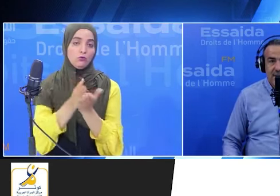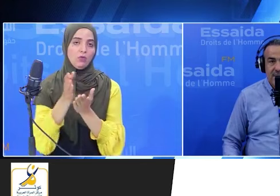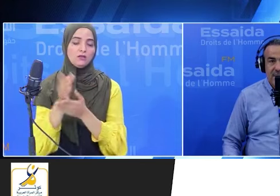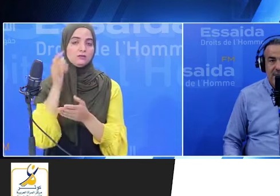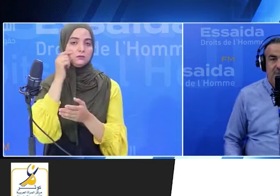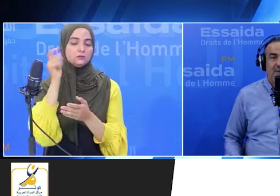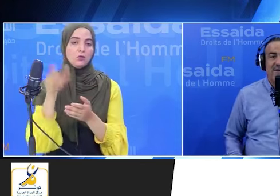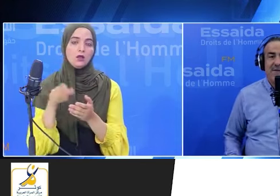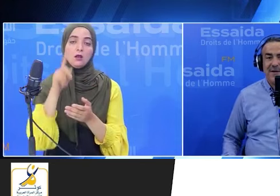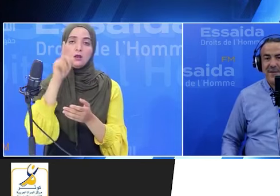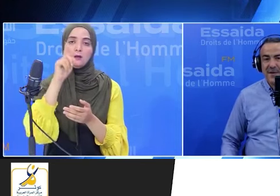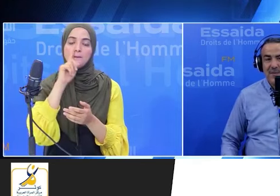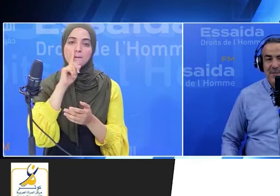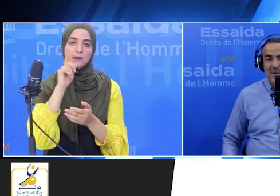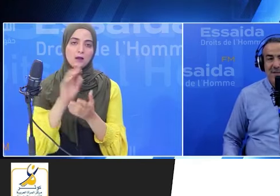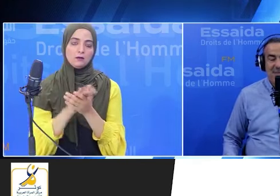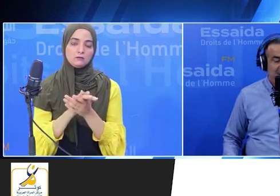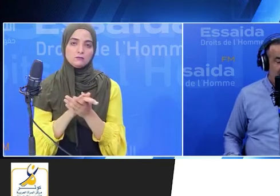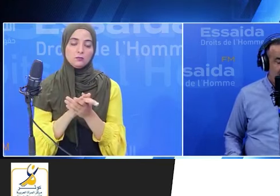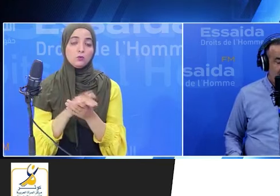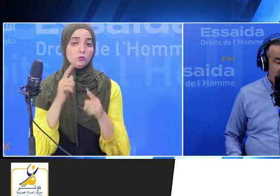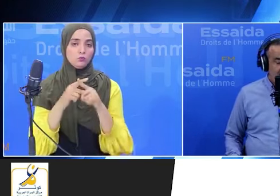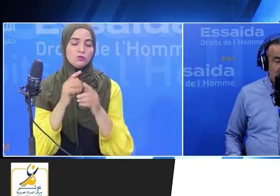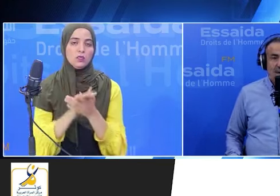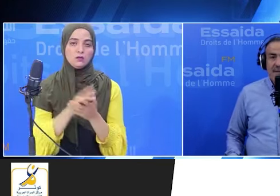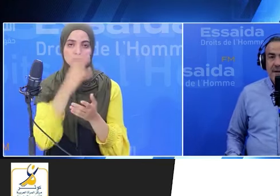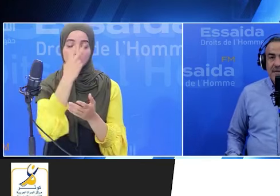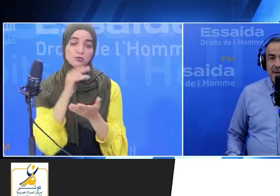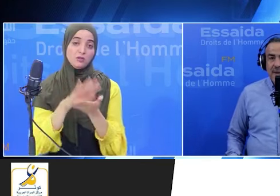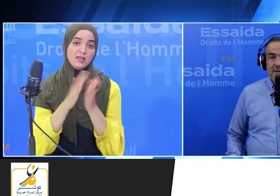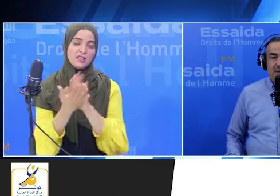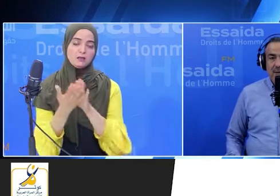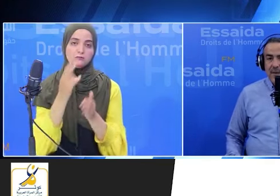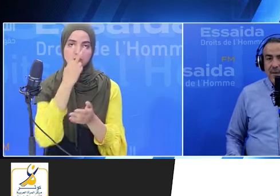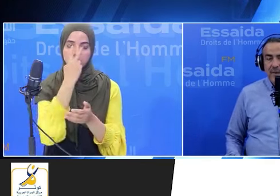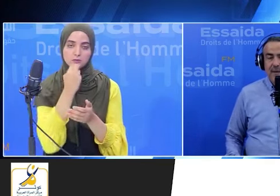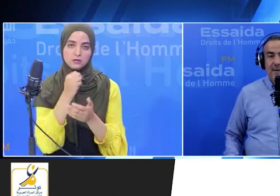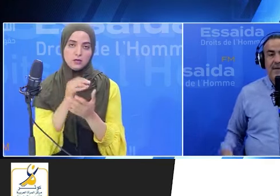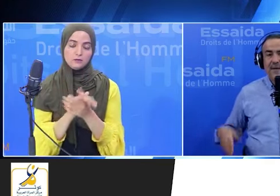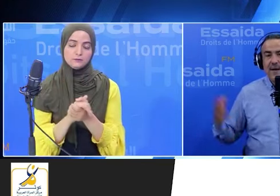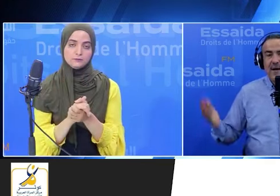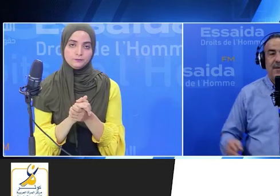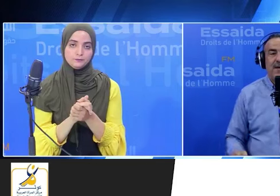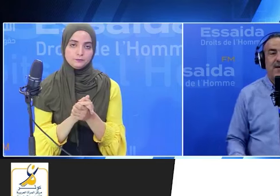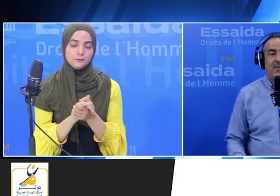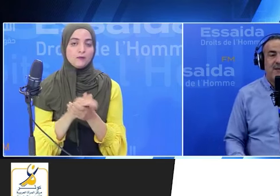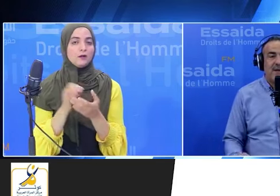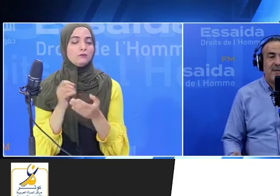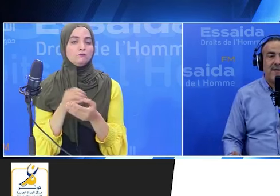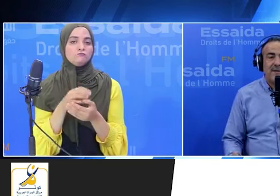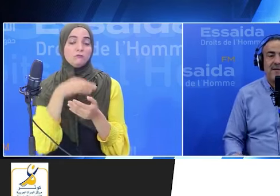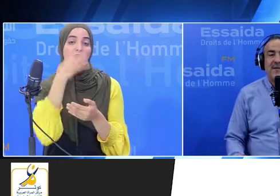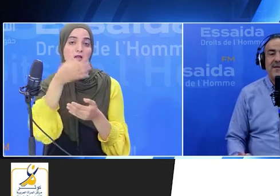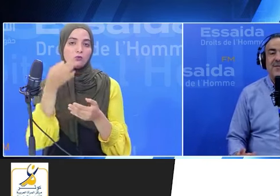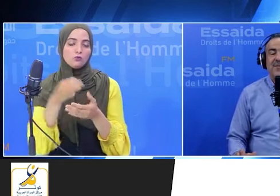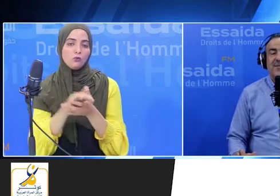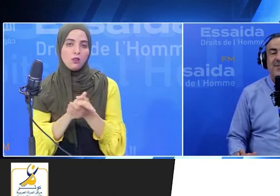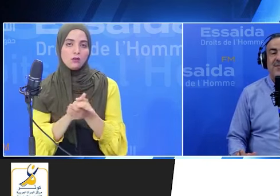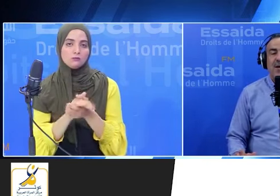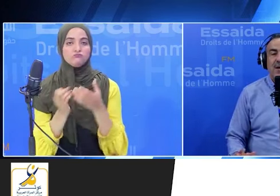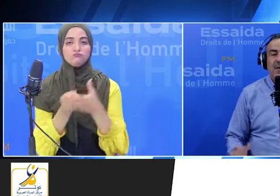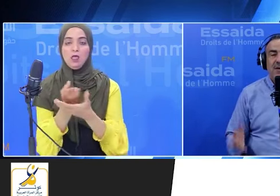العربية لتدريب البحوث وجمعية إبزال اخترنا مش نحكيه لأنه الأخبار والأكتواليتي